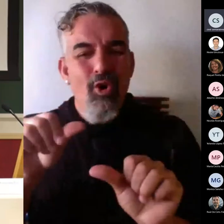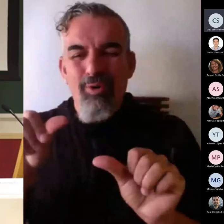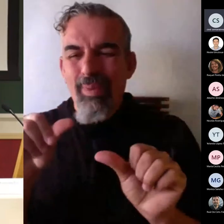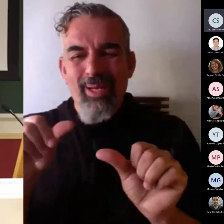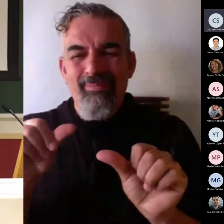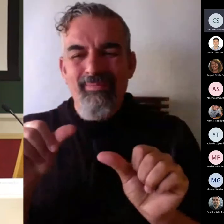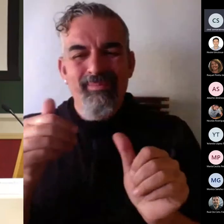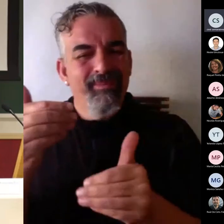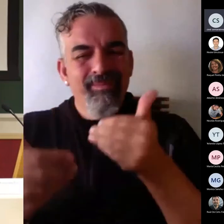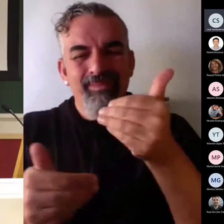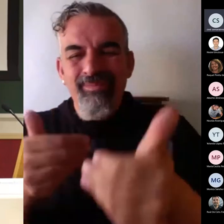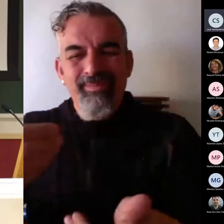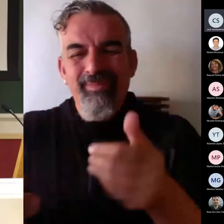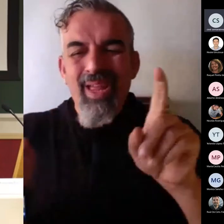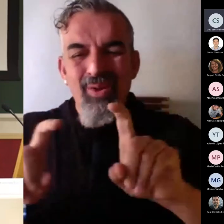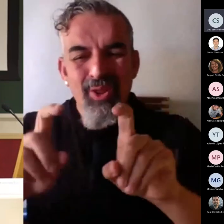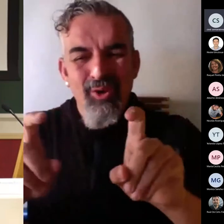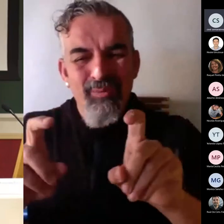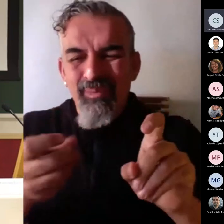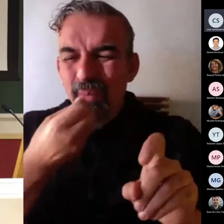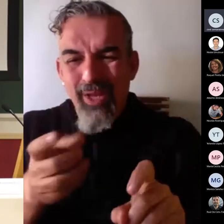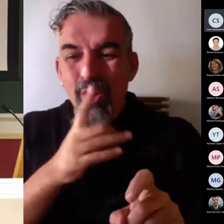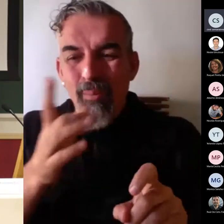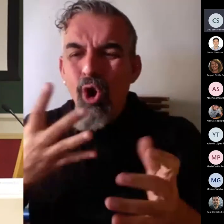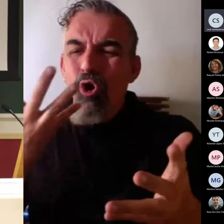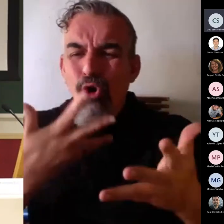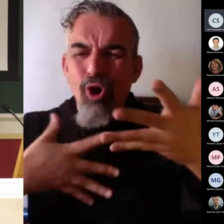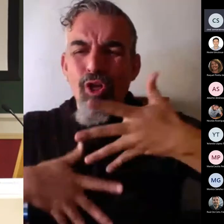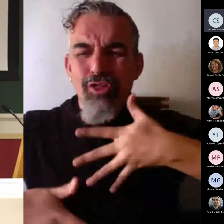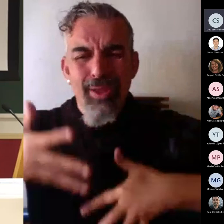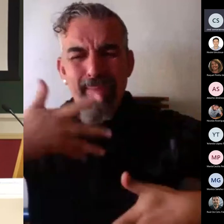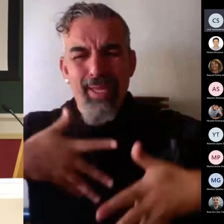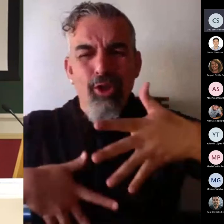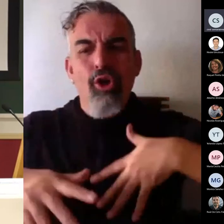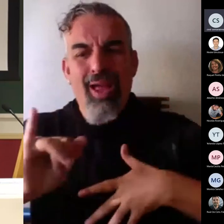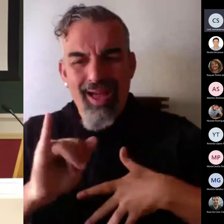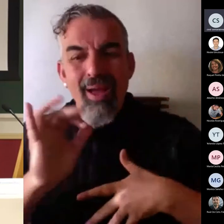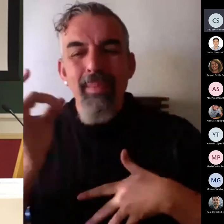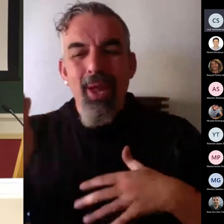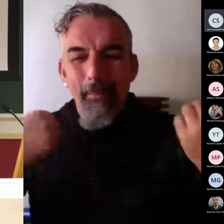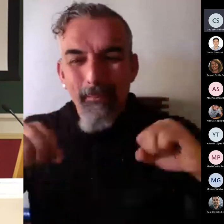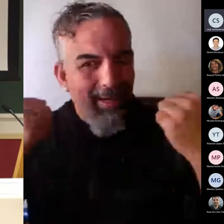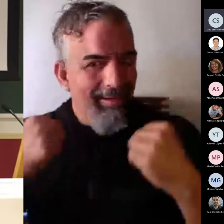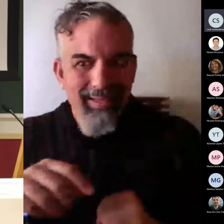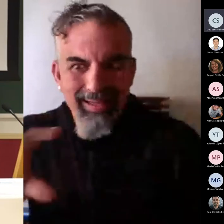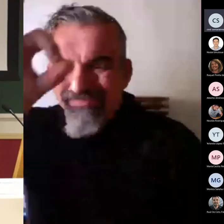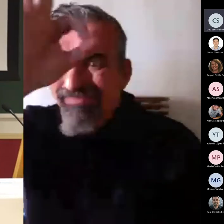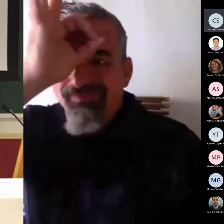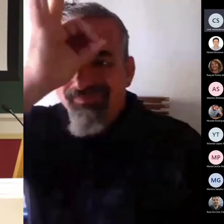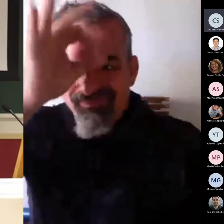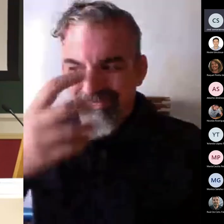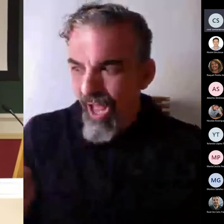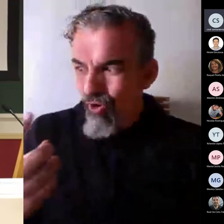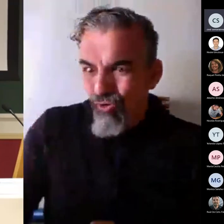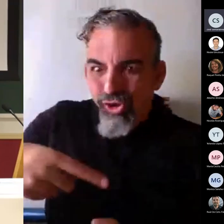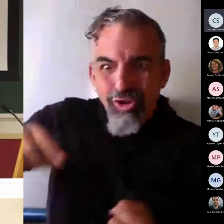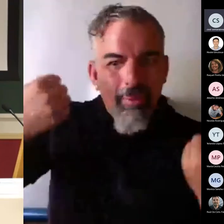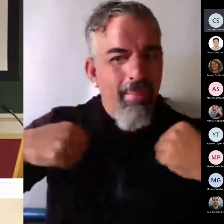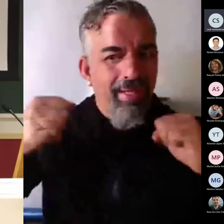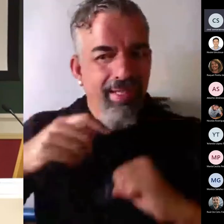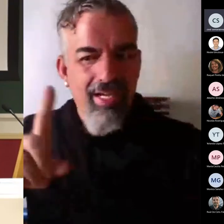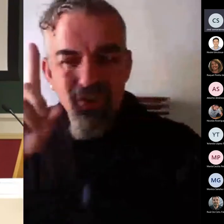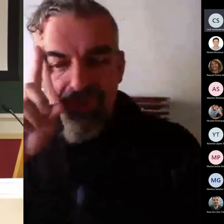pero no saben hacer nada con ellos. Es algo que nos ha mejorado